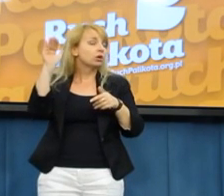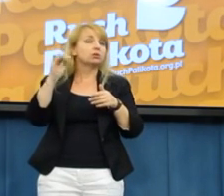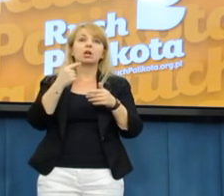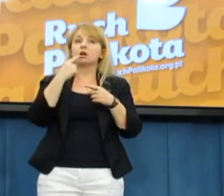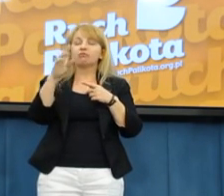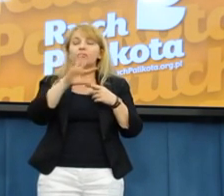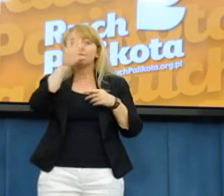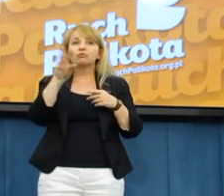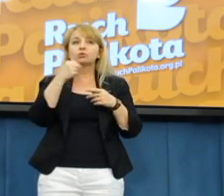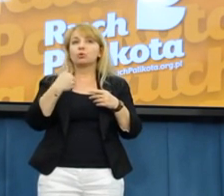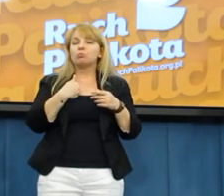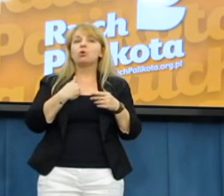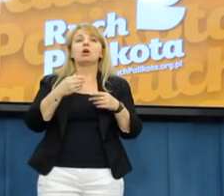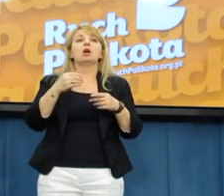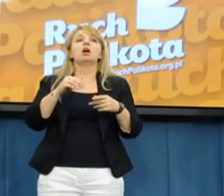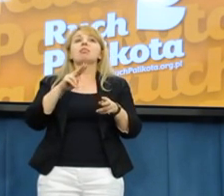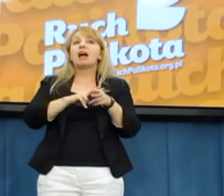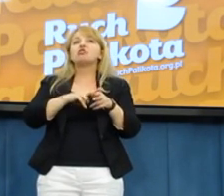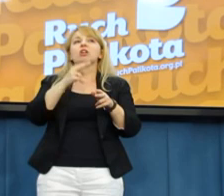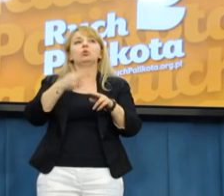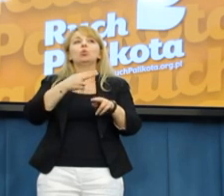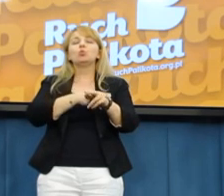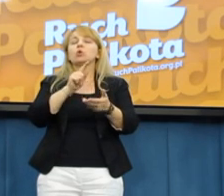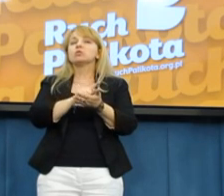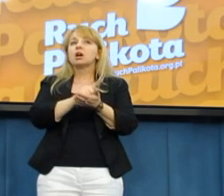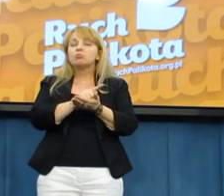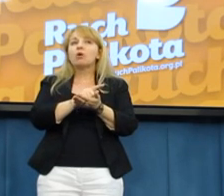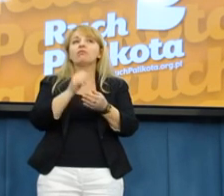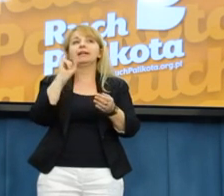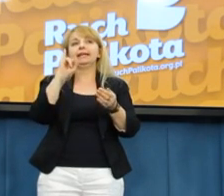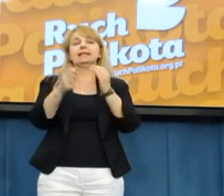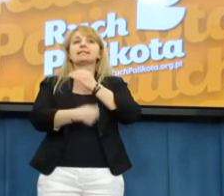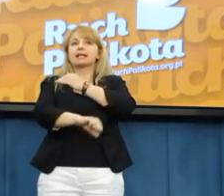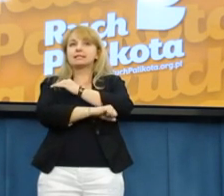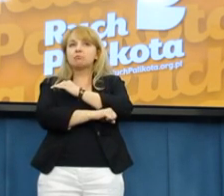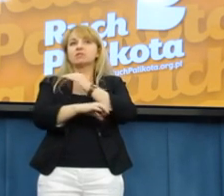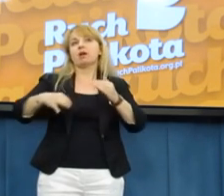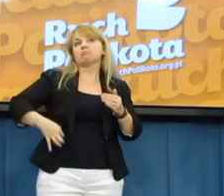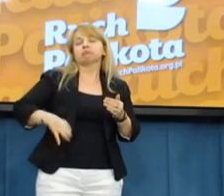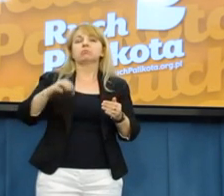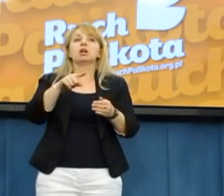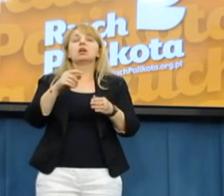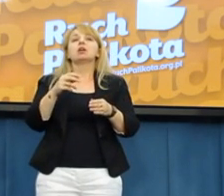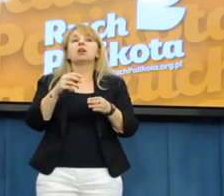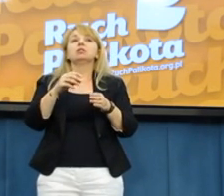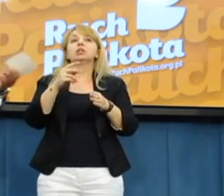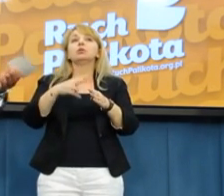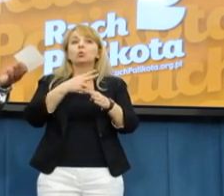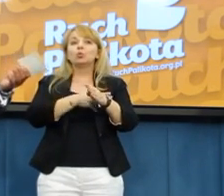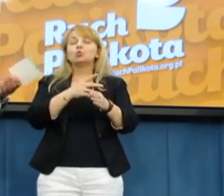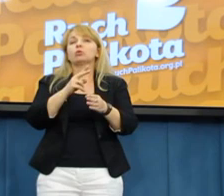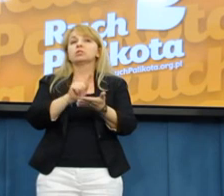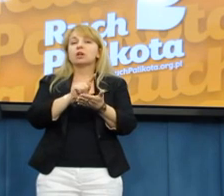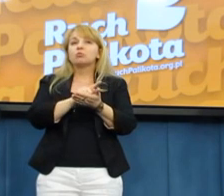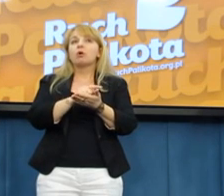przesłuchani pani naczelnik Anna Ligniska, a także jej zastępca, pan Tomasz Żuk. Nie mogę